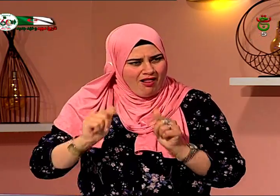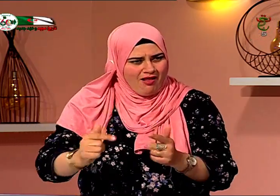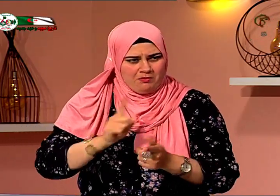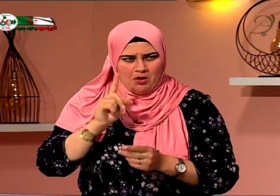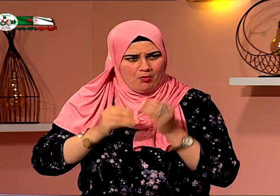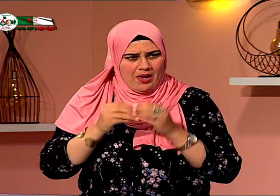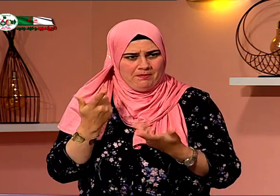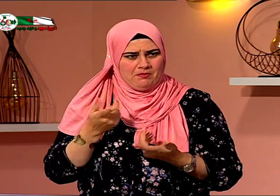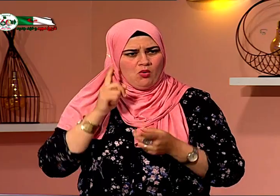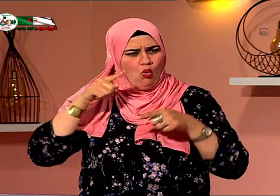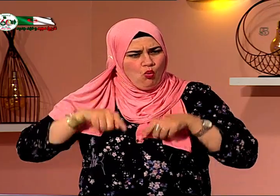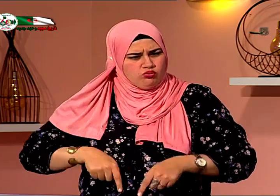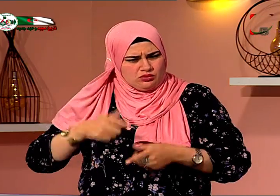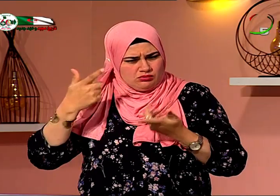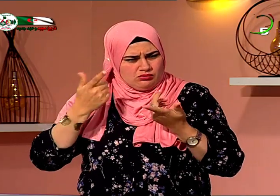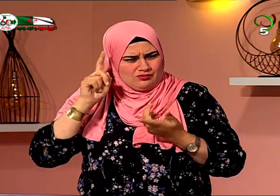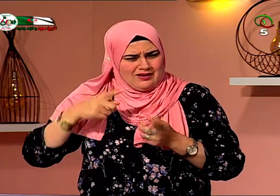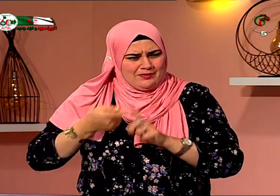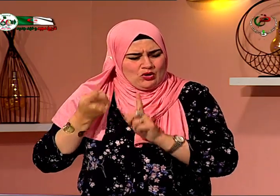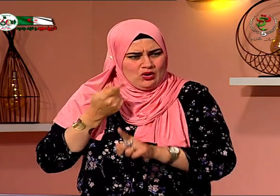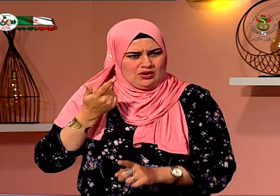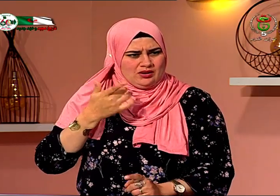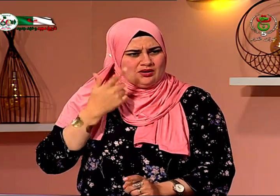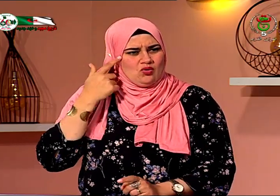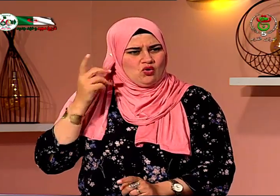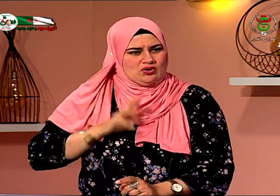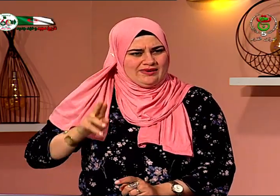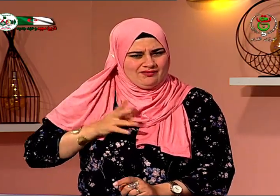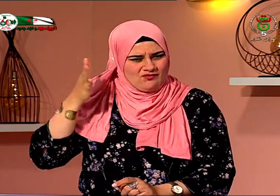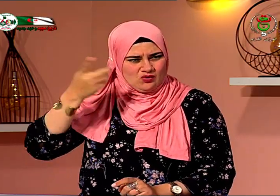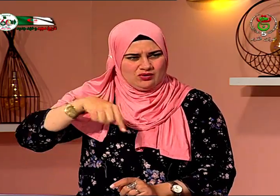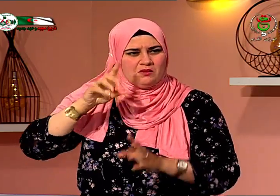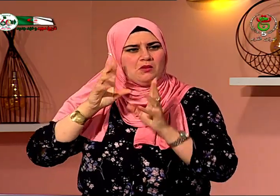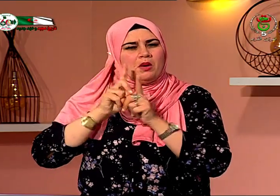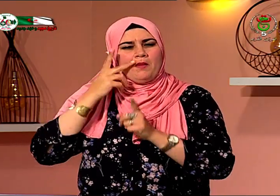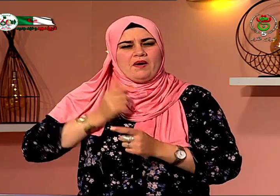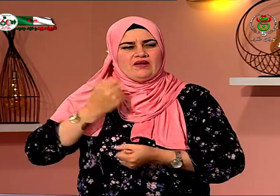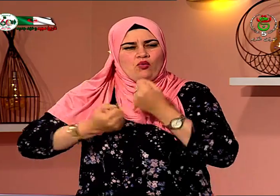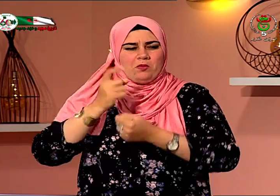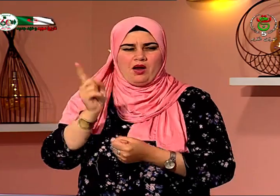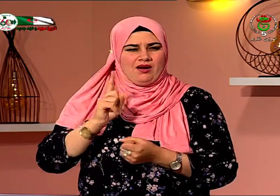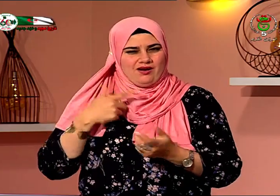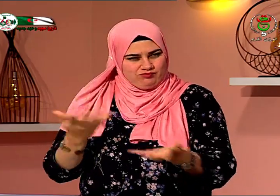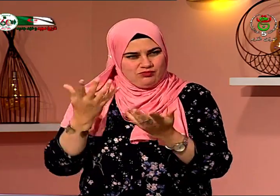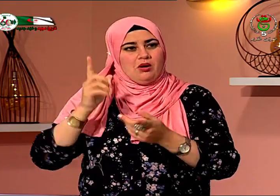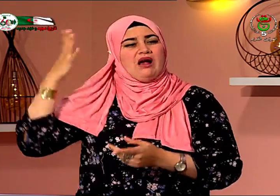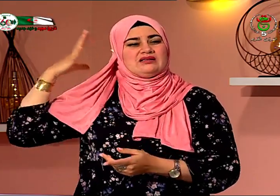نقولوا أننا نعملوا والدولة راي هنا بشتساعدنا وكي يعني كل منهم حفيزات حتى